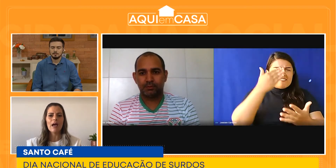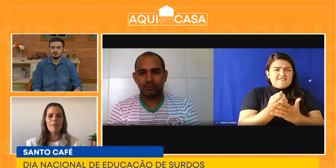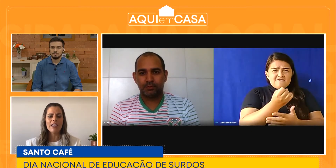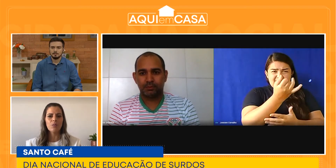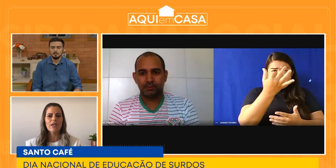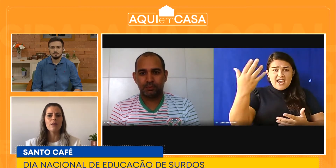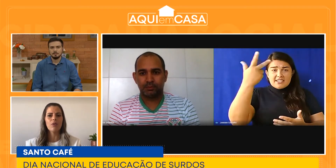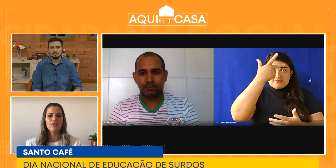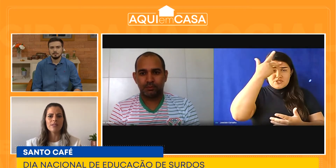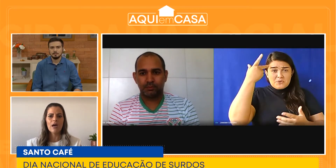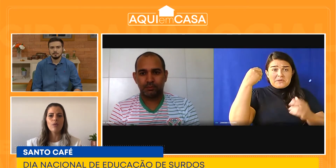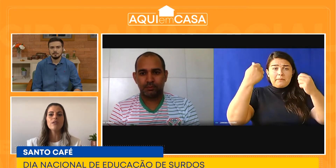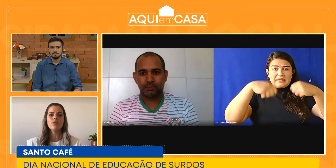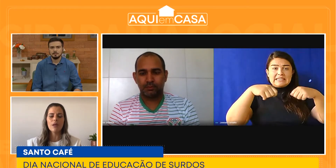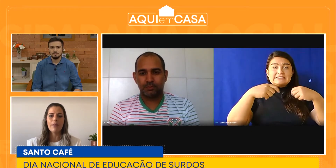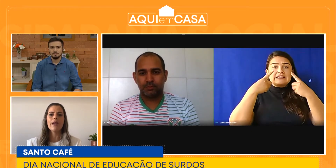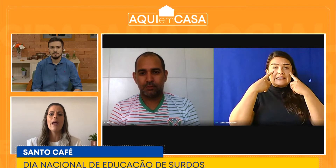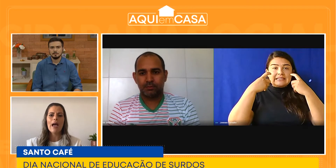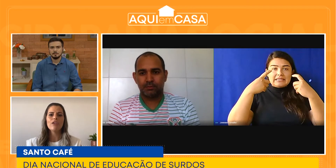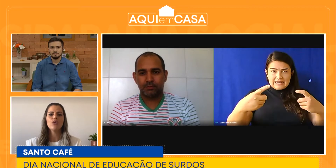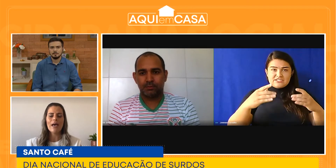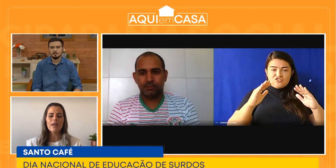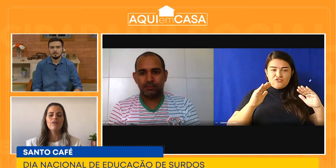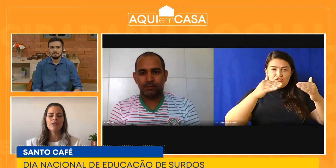mais por essa profissão? Isso também ajudaria vocês?